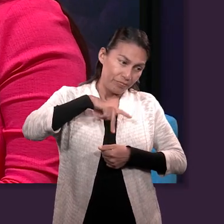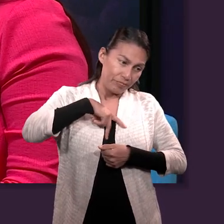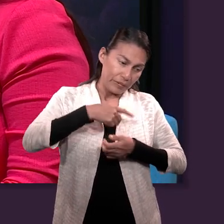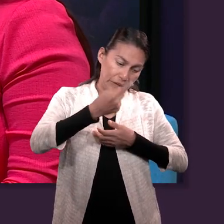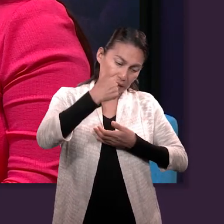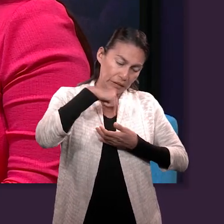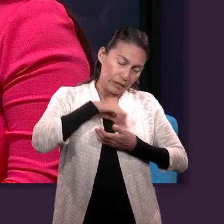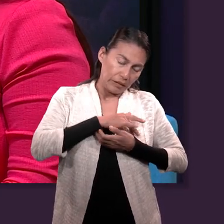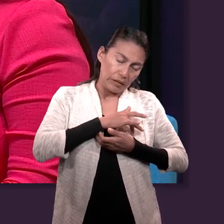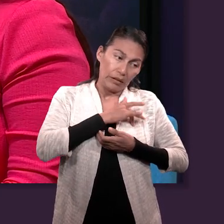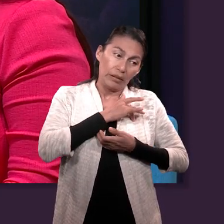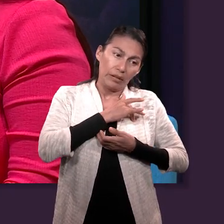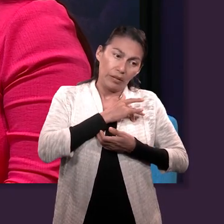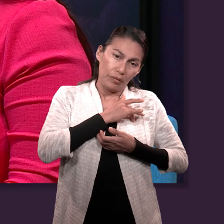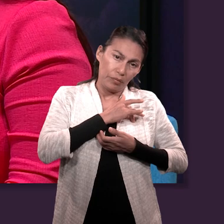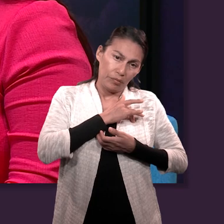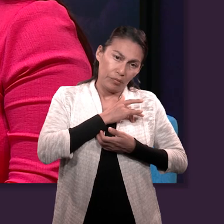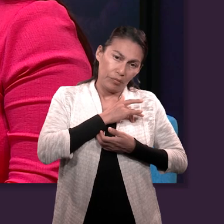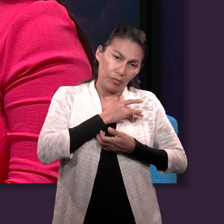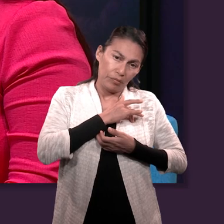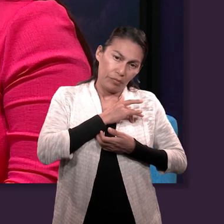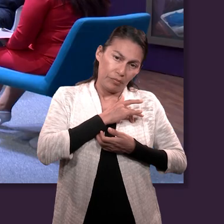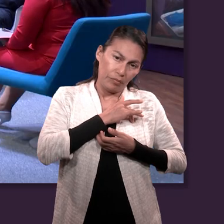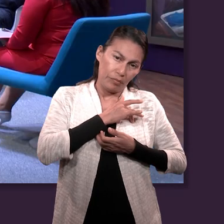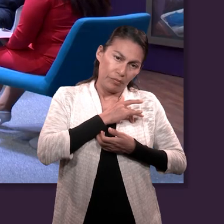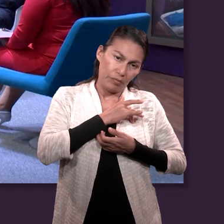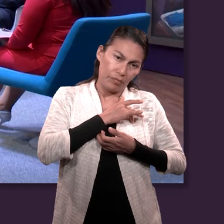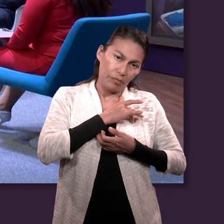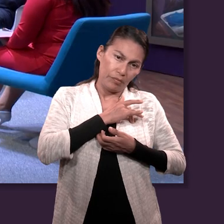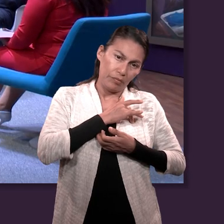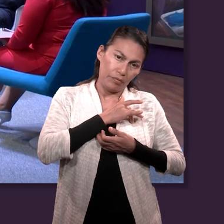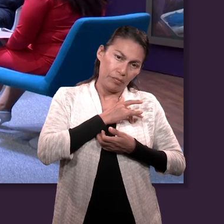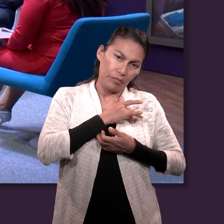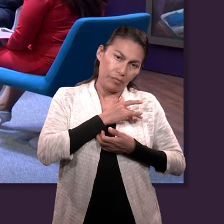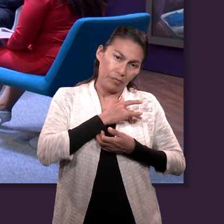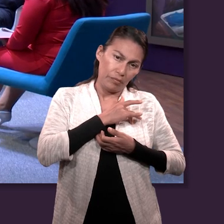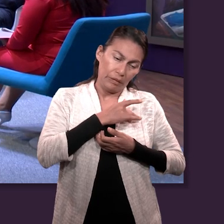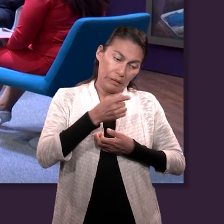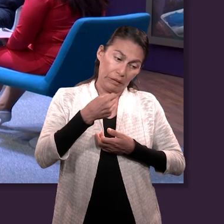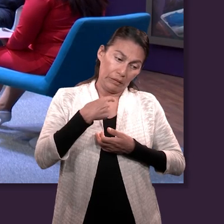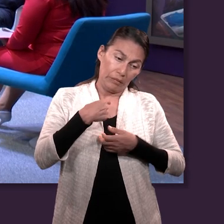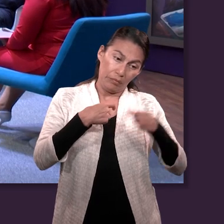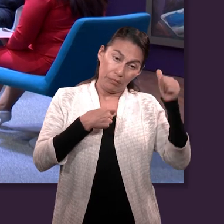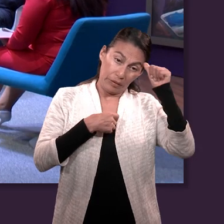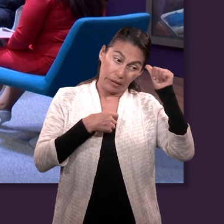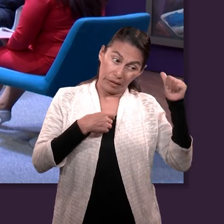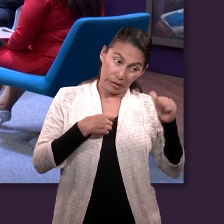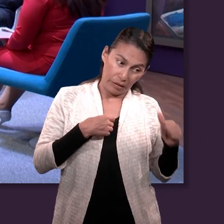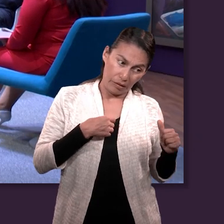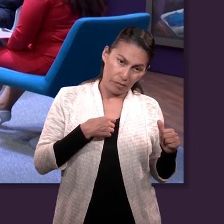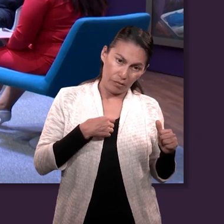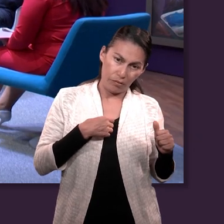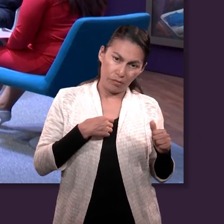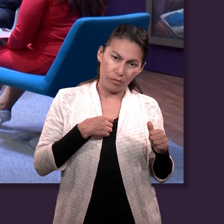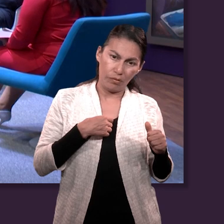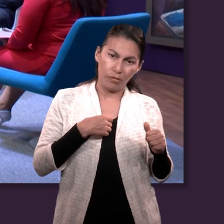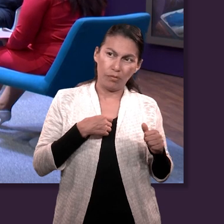por su propia persona, por ellos mismos, no porque Moisés bajó y les enseñó las tablas,